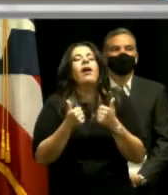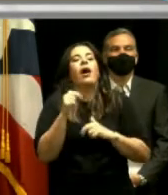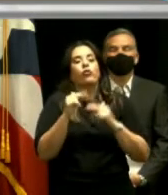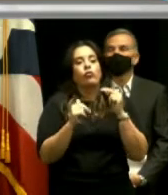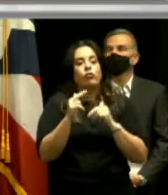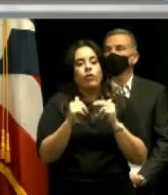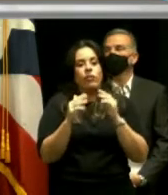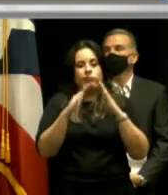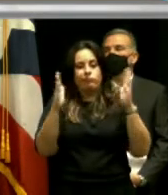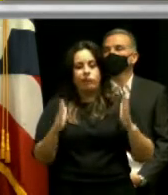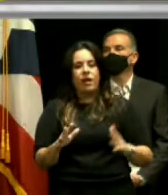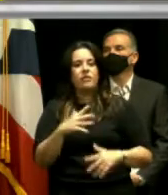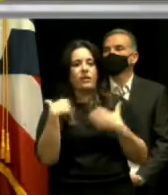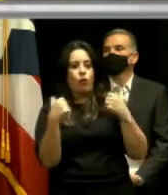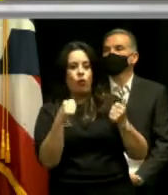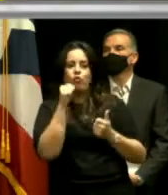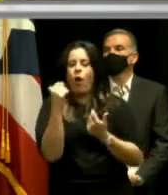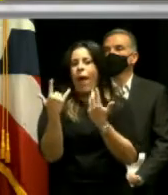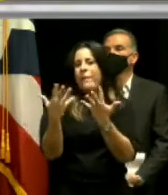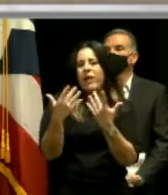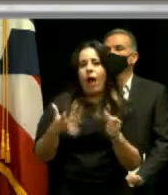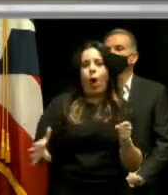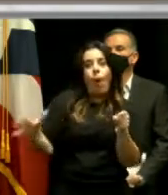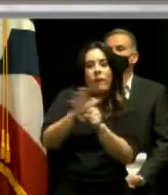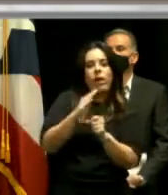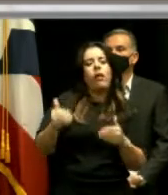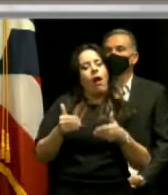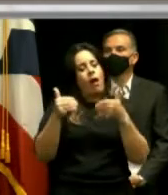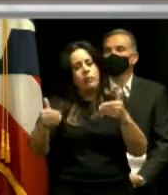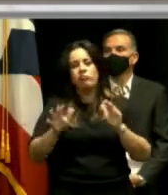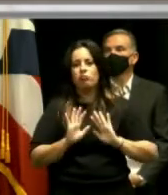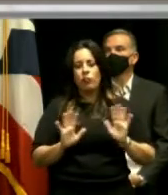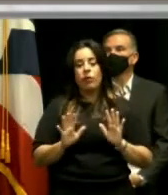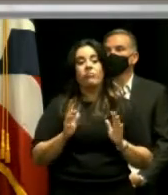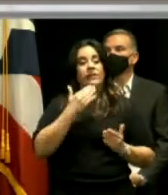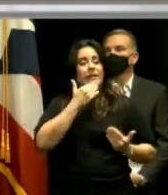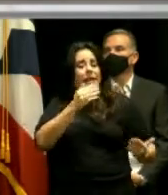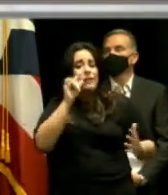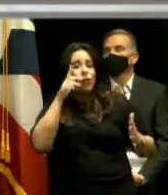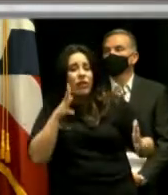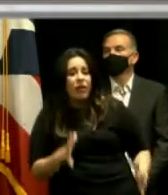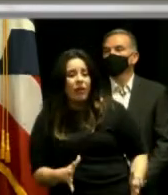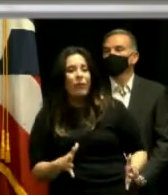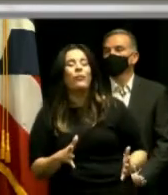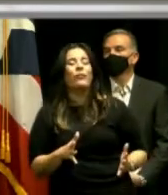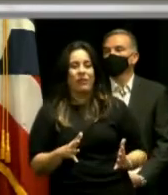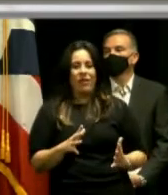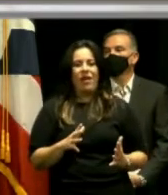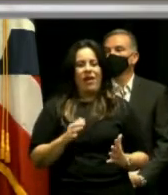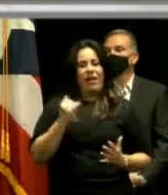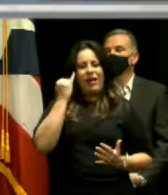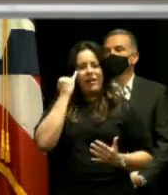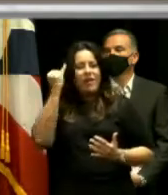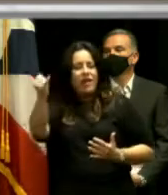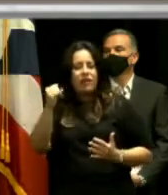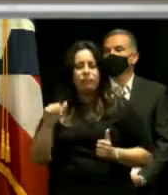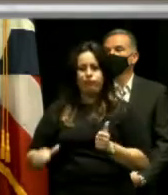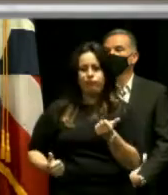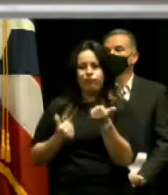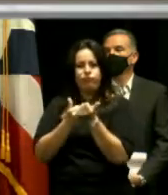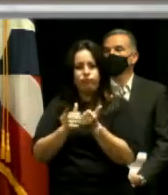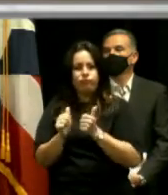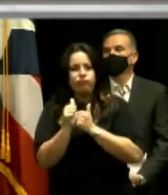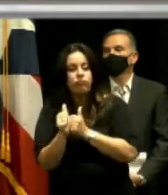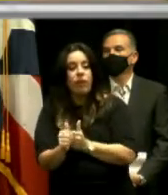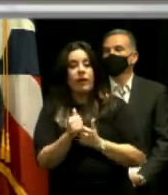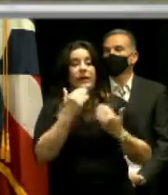salud sin tener que esperar a que esté totalmente construida. Agradezco al gobernador por esta iniciativa, agradezco al alcalde